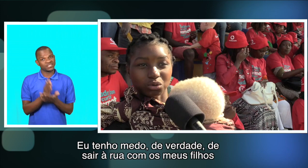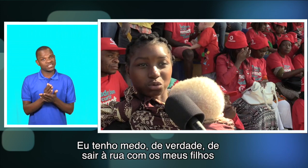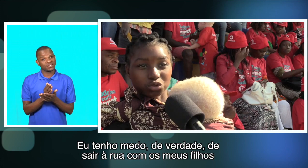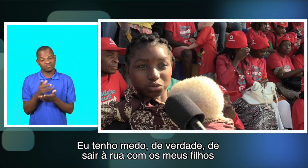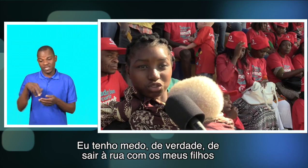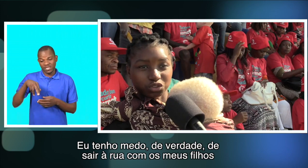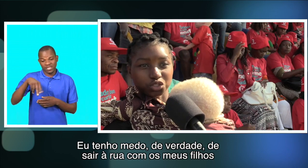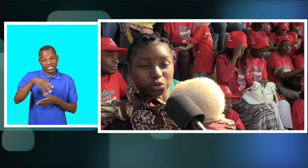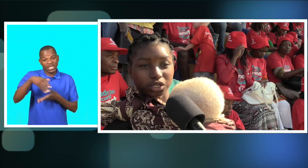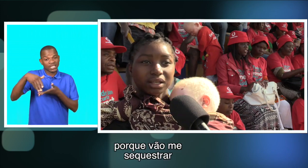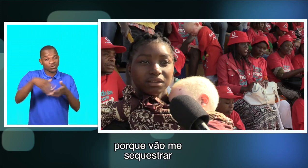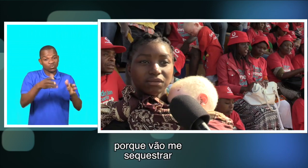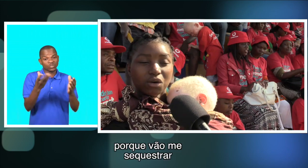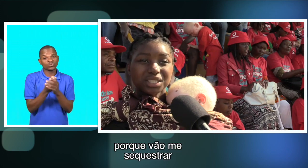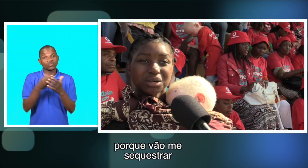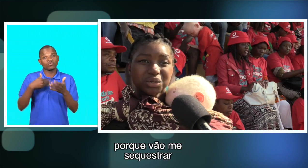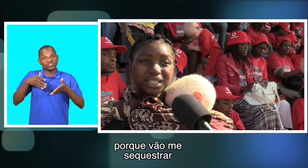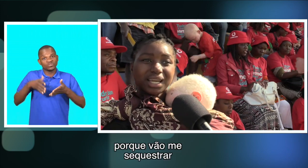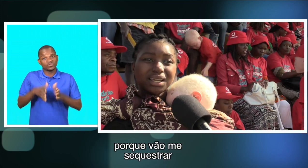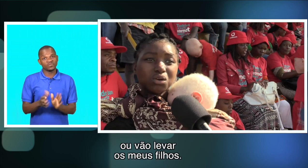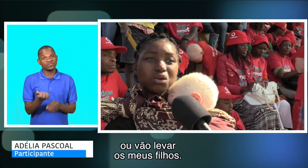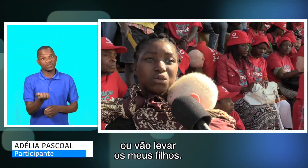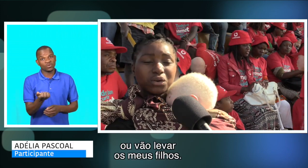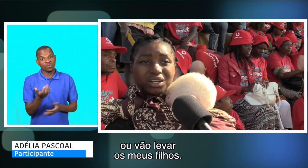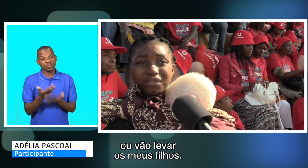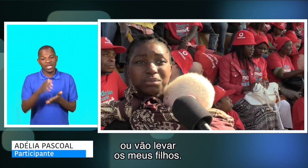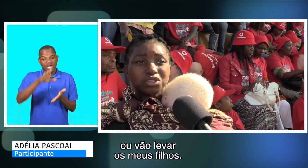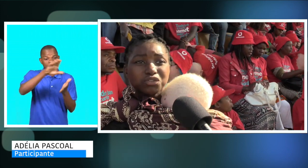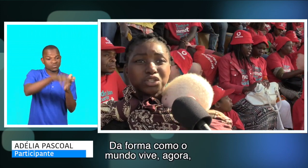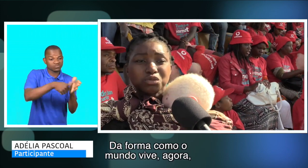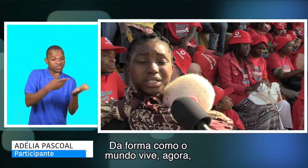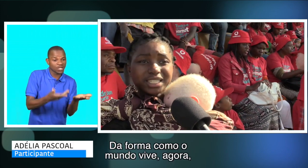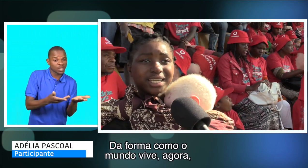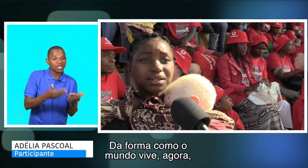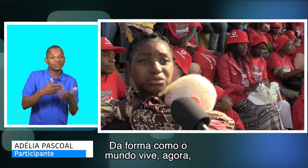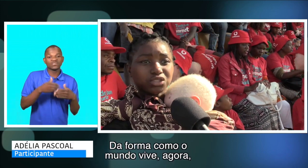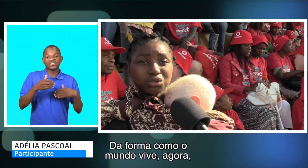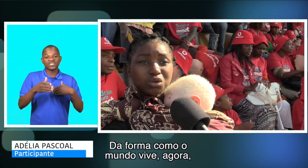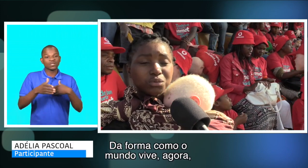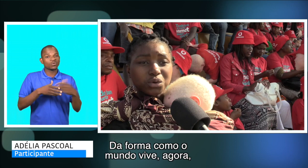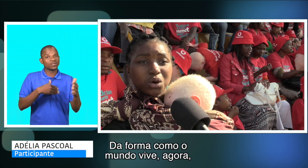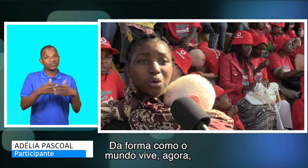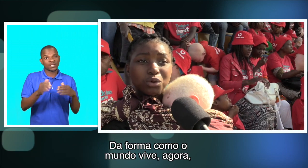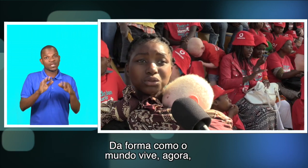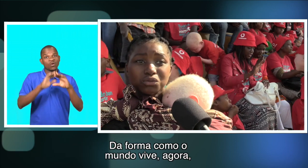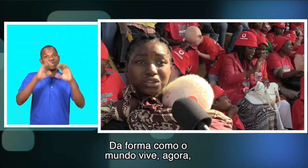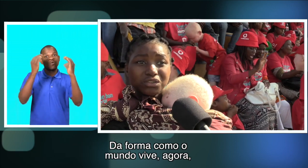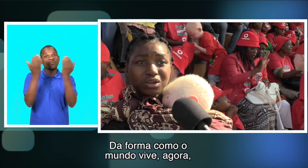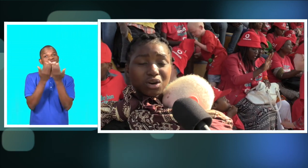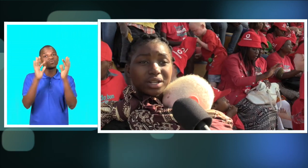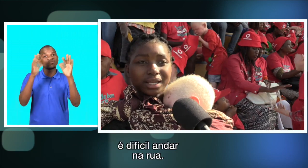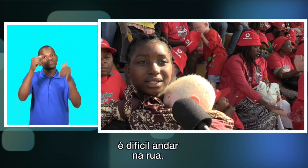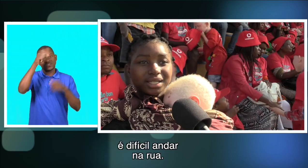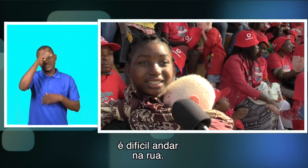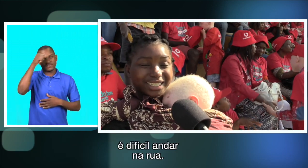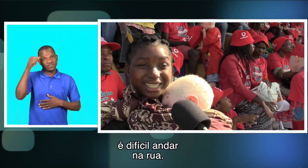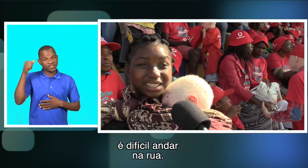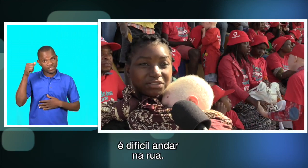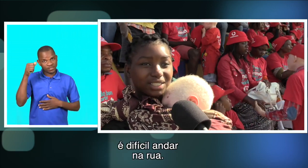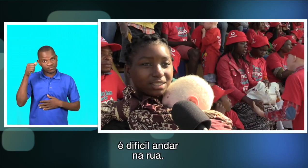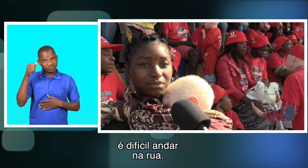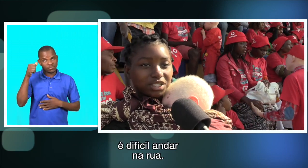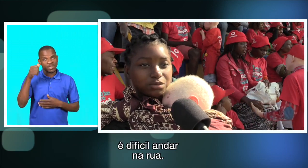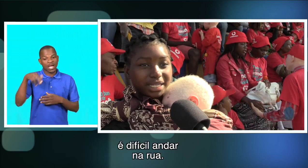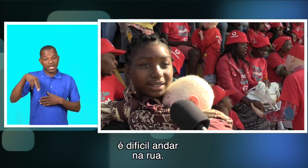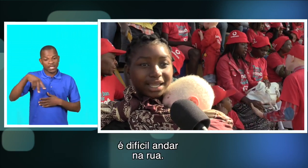sair na rua com os meus filhos, porque vão me sequestrar ou vão levar meus filhos, me deixar do jeito como o mundo vive agora. Já